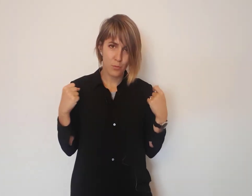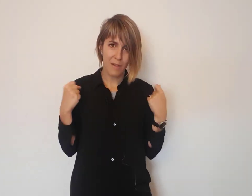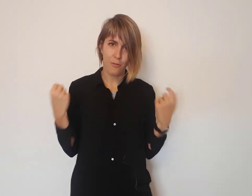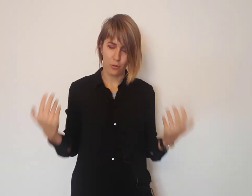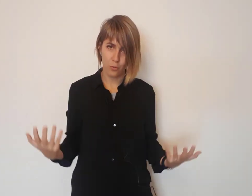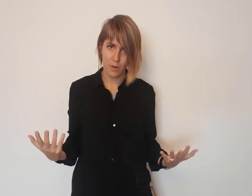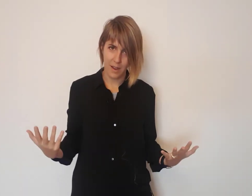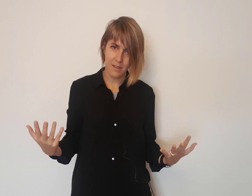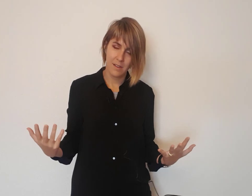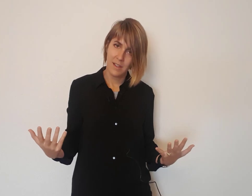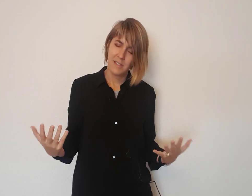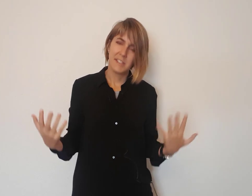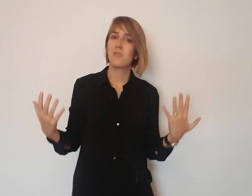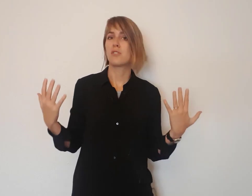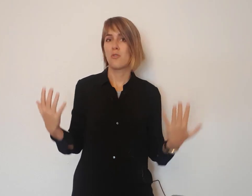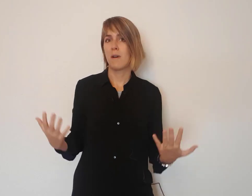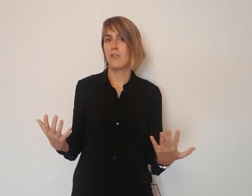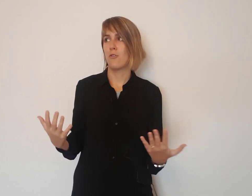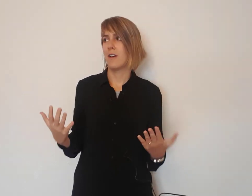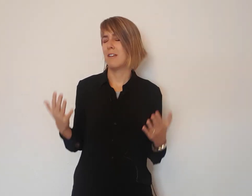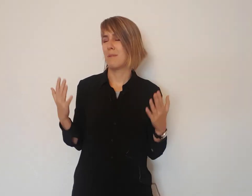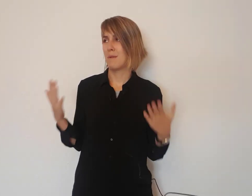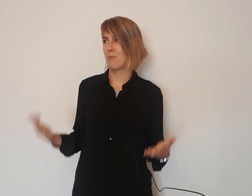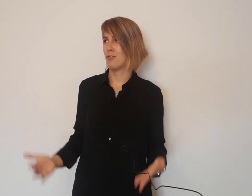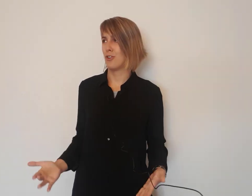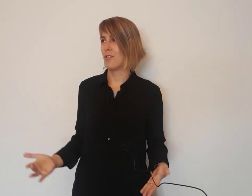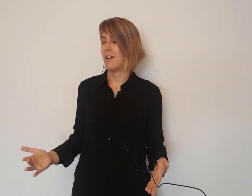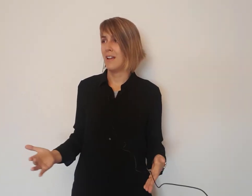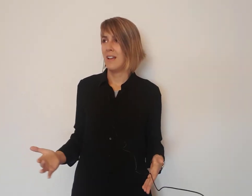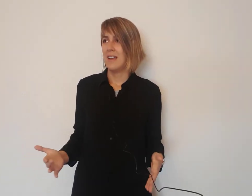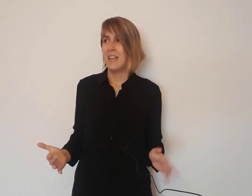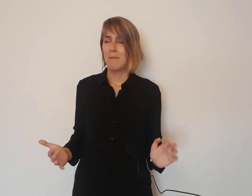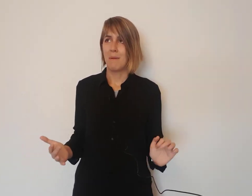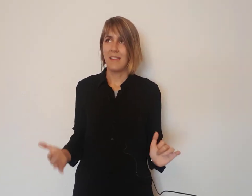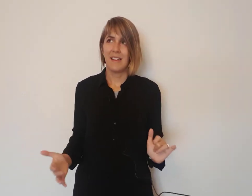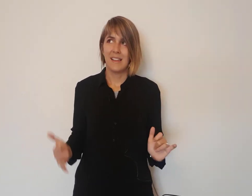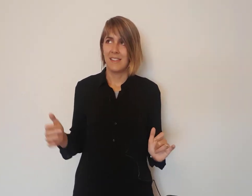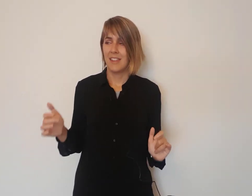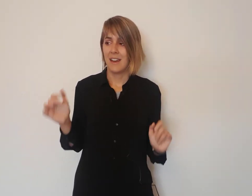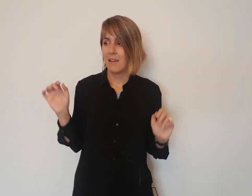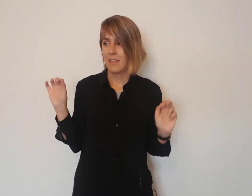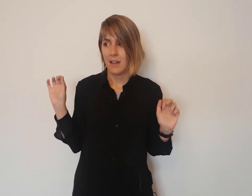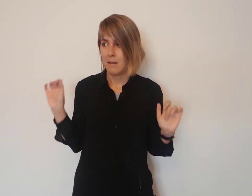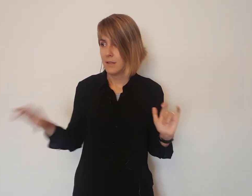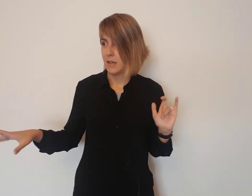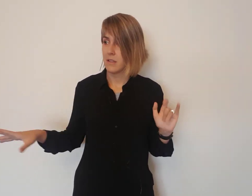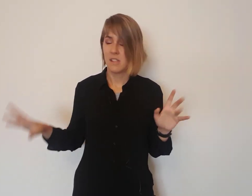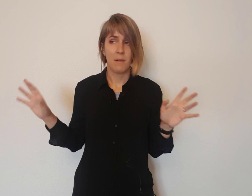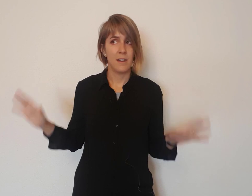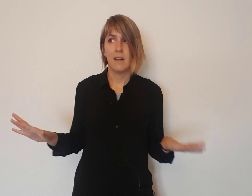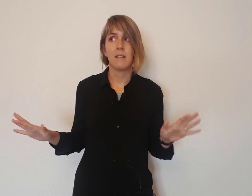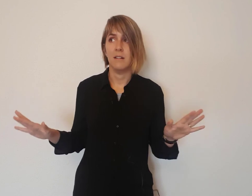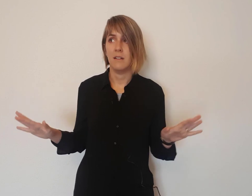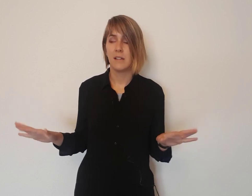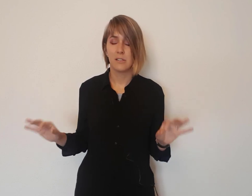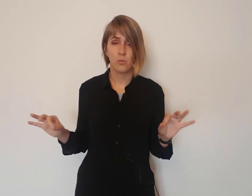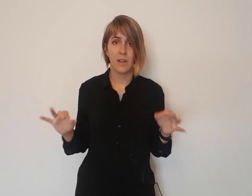una fortuna ser un ser humano en el primer mundo y me parece que tirar la vida al váter de esta manera es una